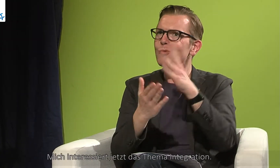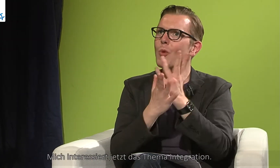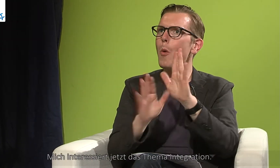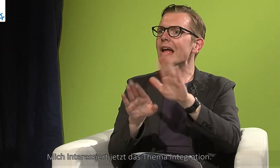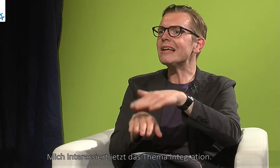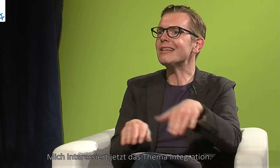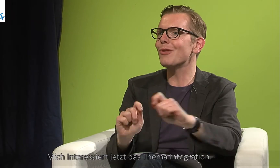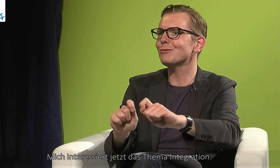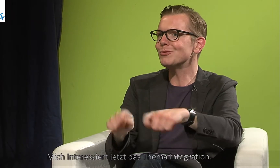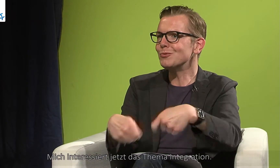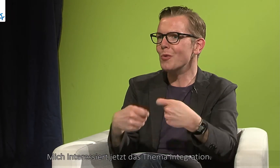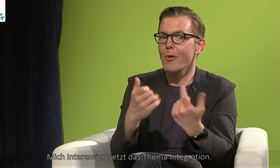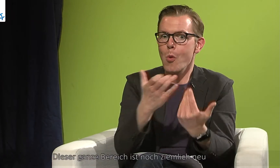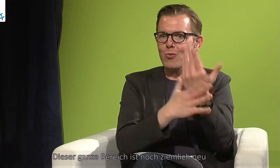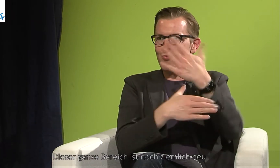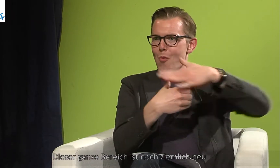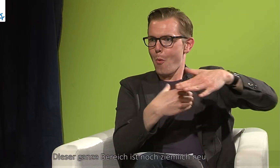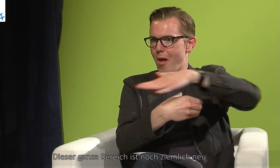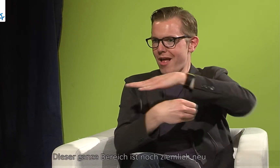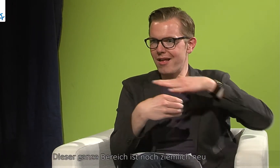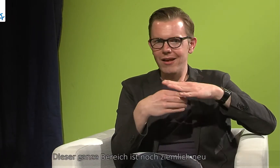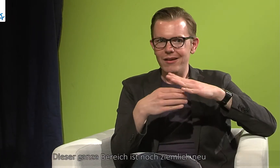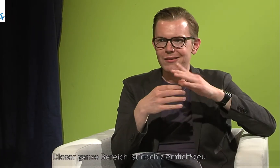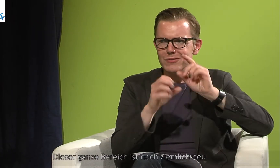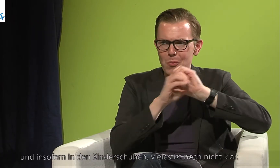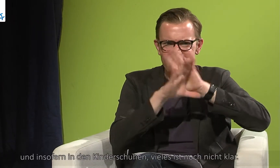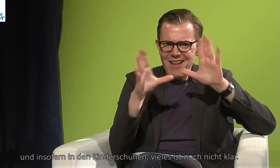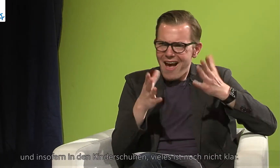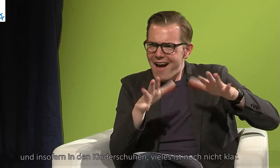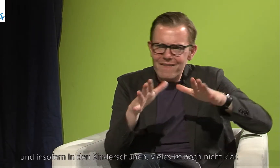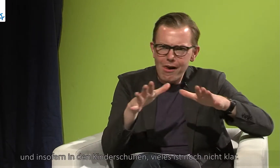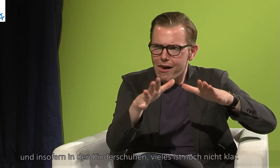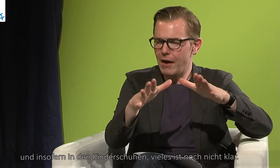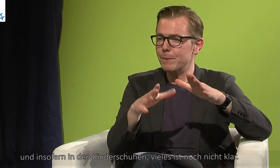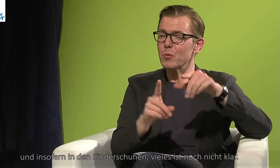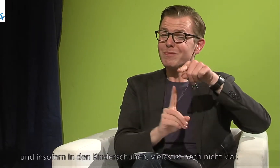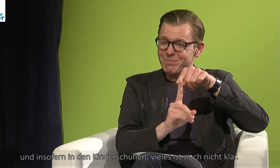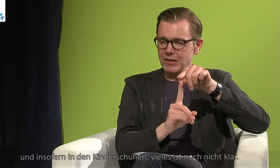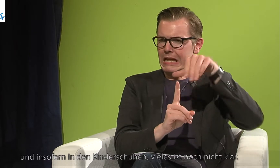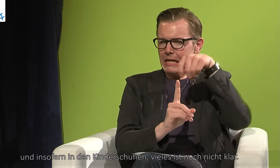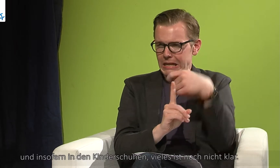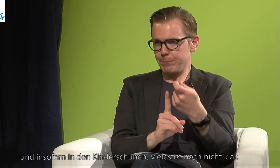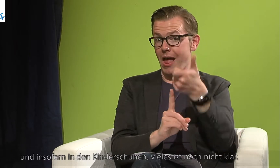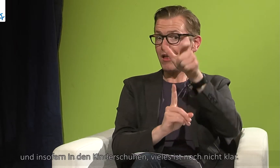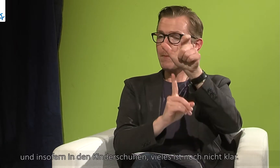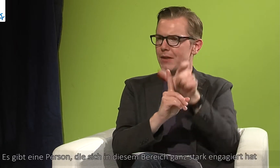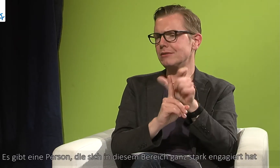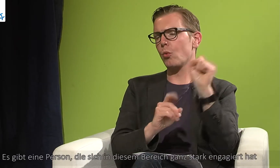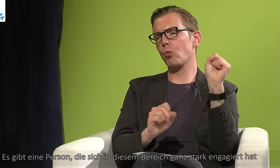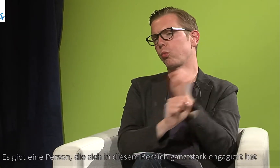Es das Thema Integration dieser ganze Bereich ja noch ziemlich neu und insofern in den Kinderschuhen schon vieles ist noch nicht klar. Es gibt